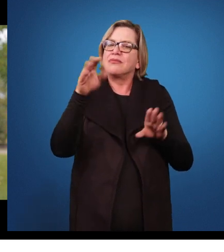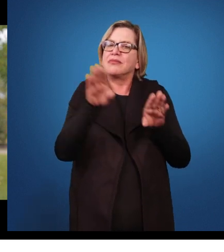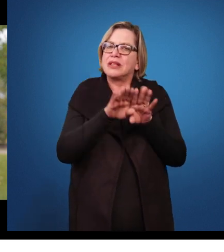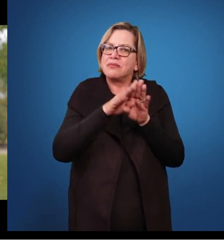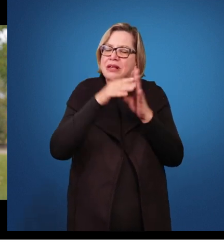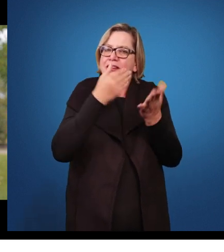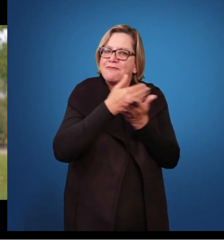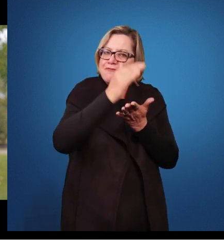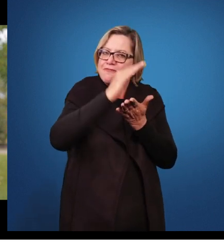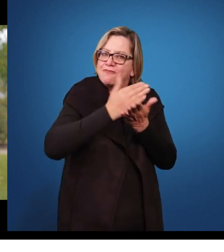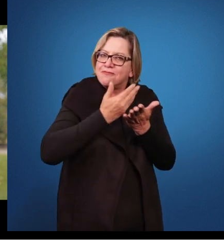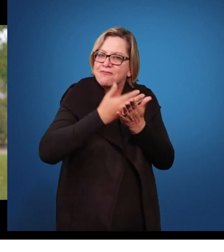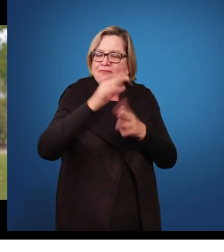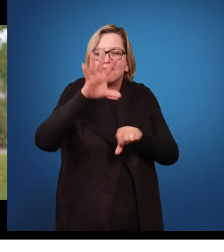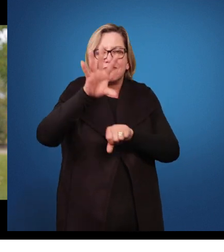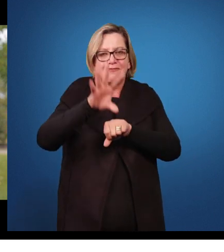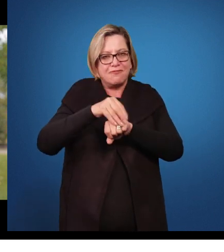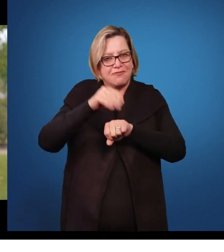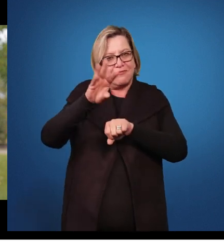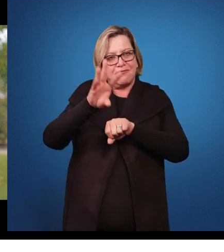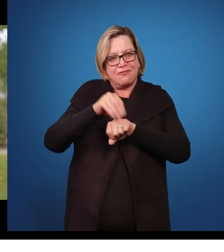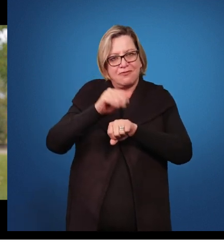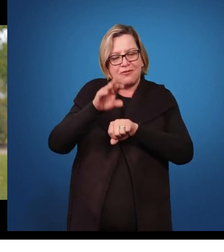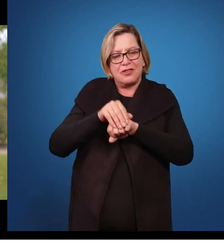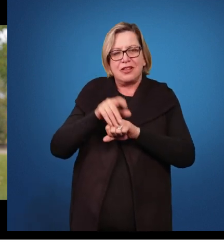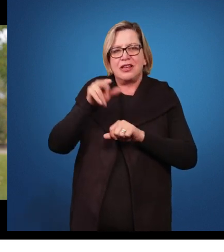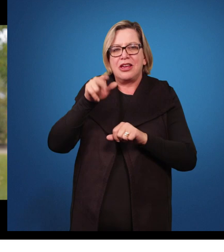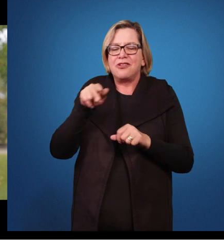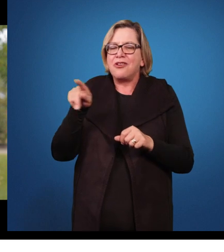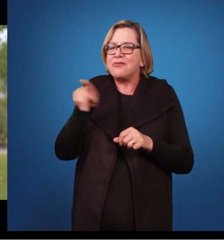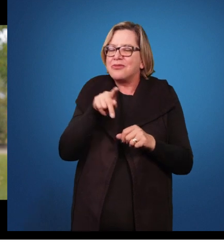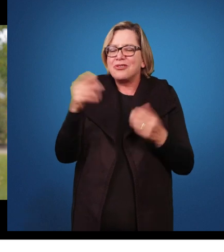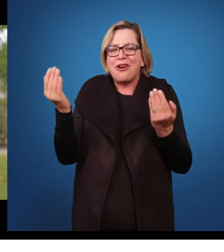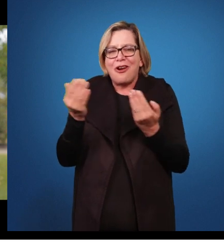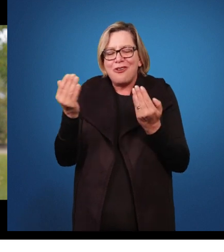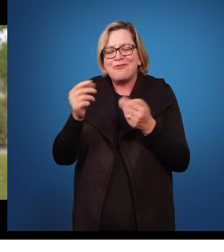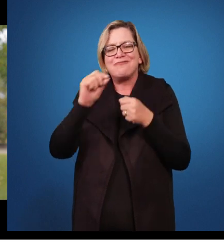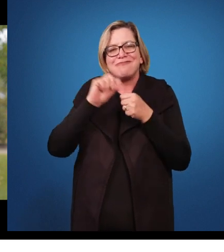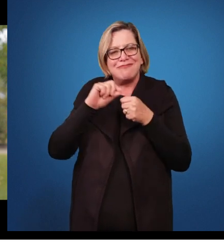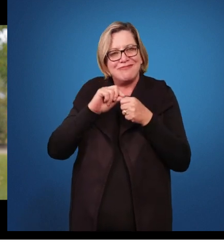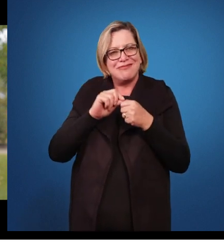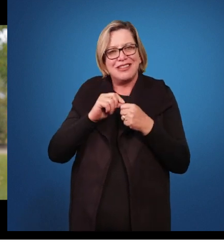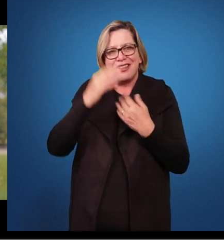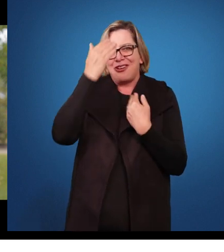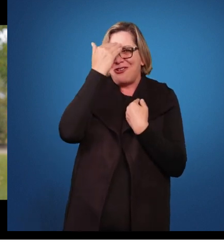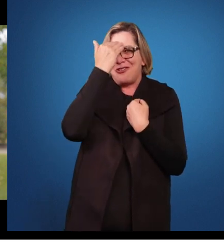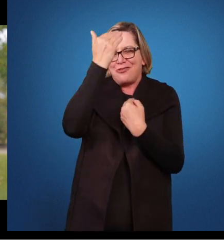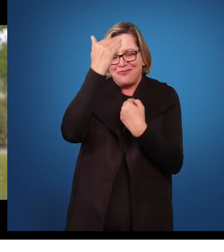conhecimento, tal qual a professora Carla fez conosco desta vez. Muito obrigado pela sua audiência e até a próxima.